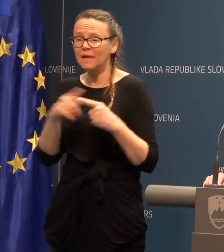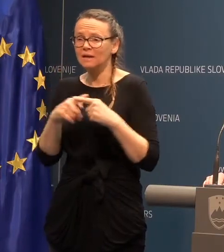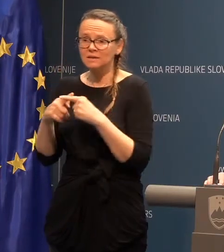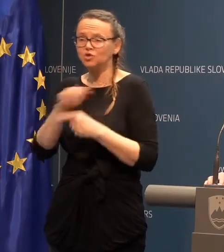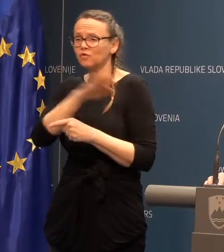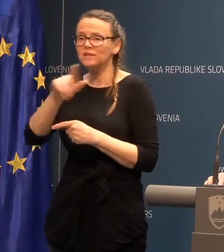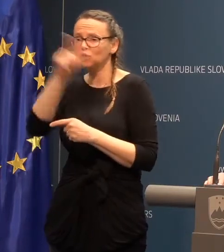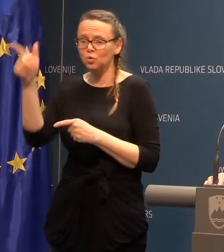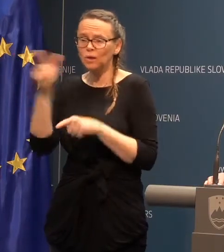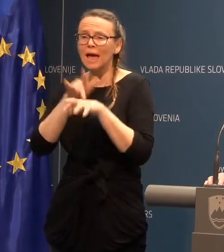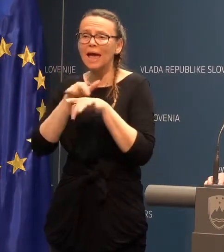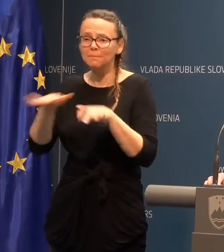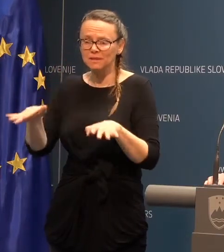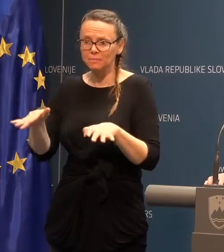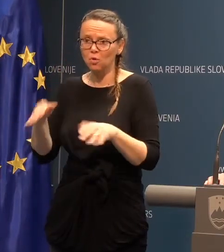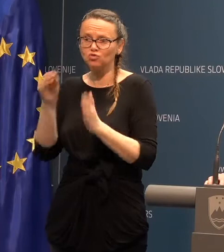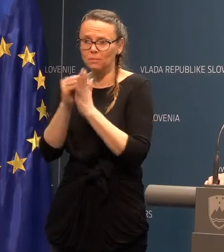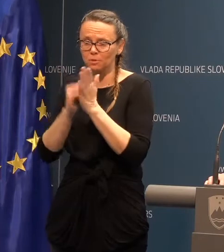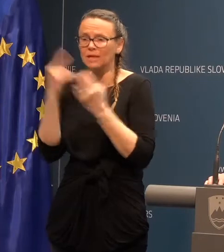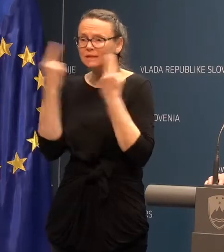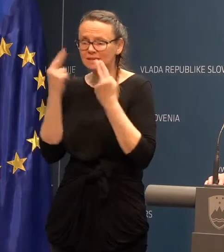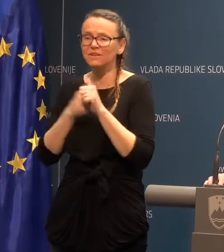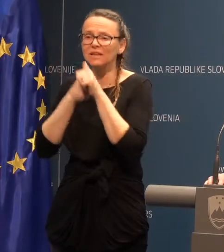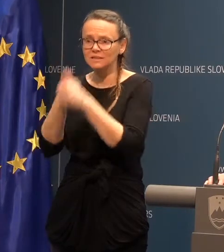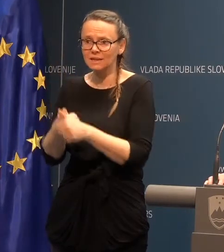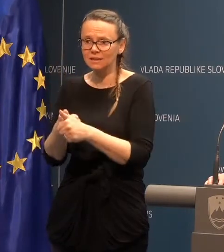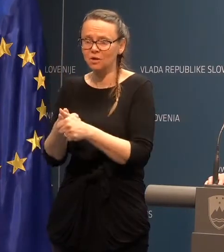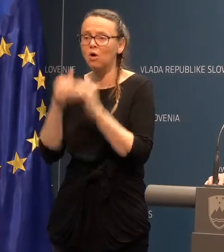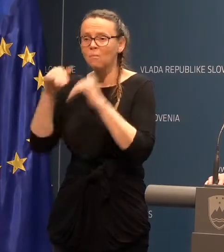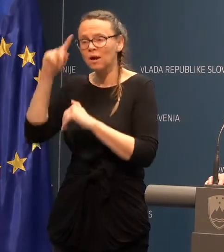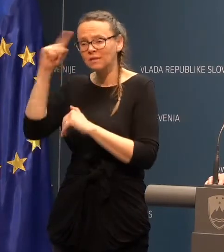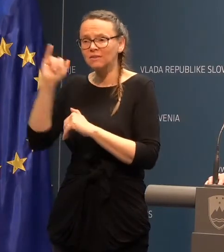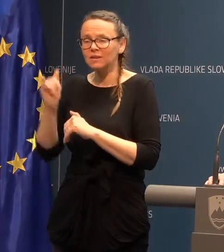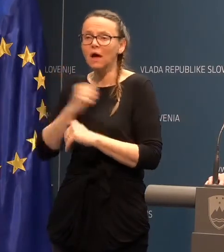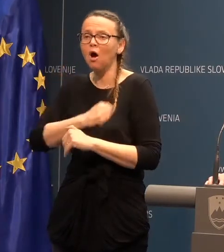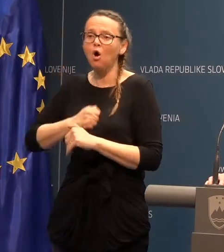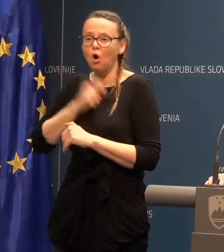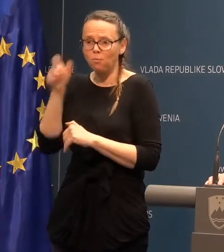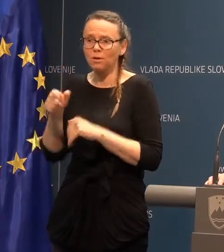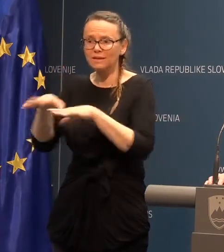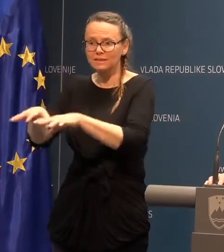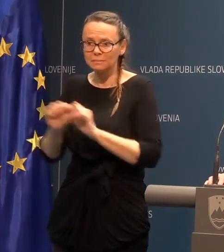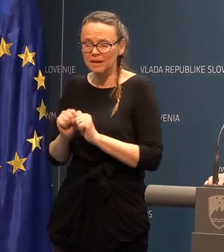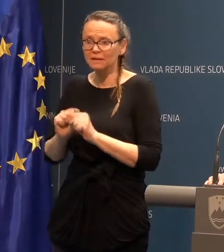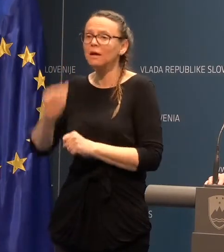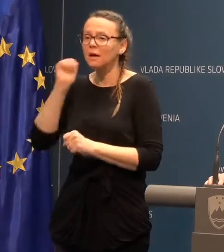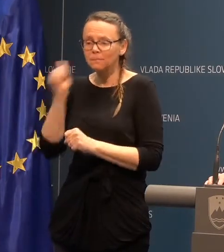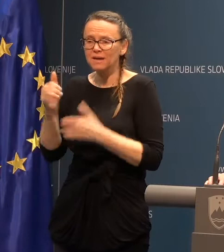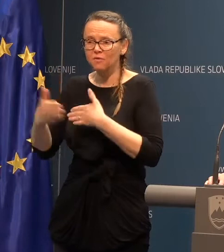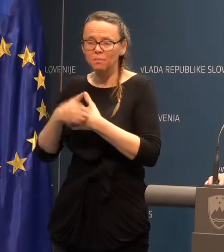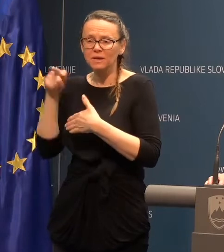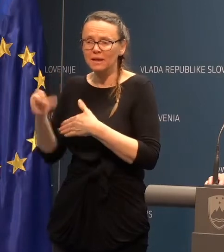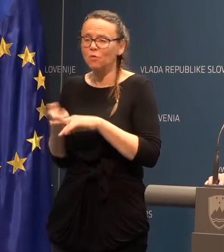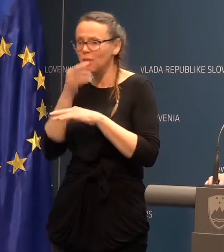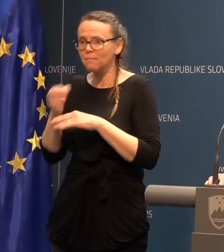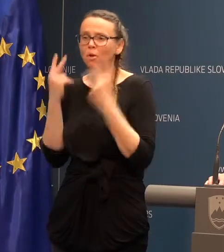Vsi ostali epidemiološki podatki seveda sledijo. Ker morate vedeti, kot bolnik je sprejet, so najprej pri njemu